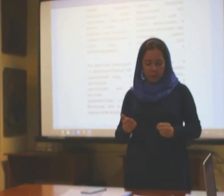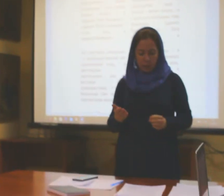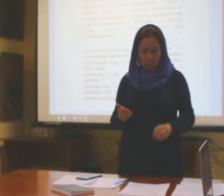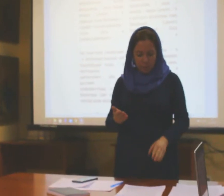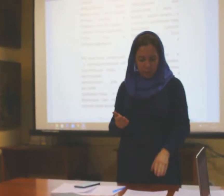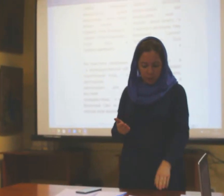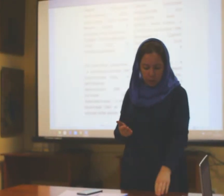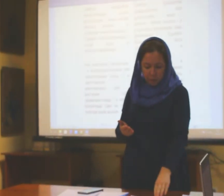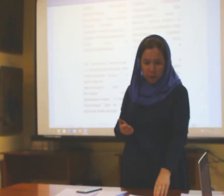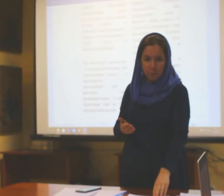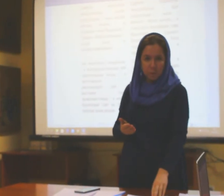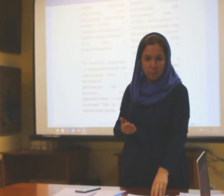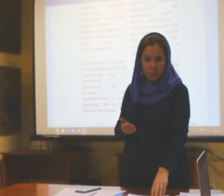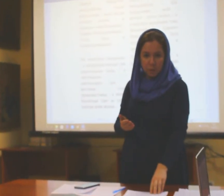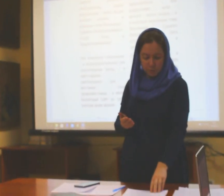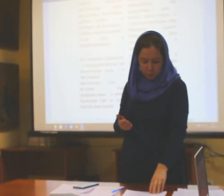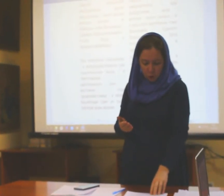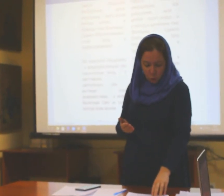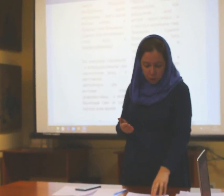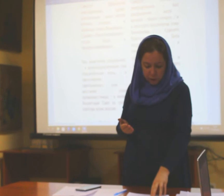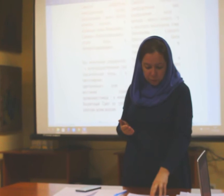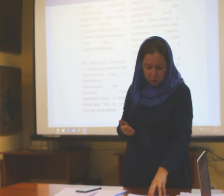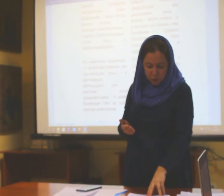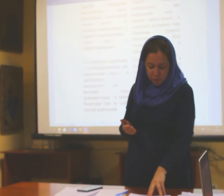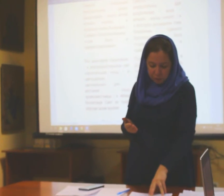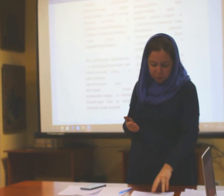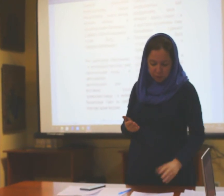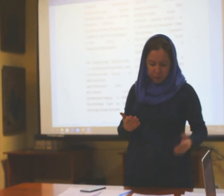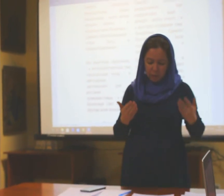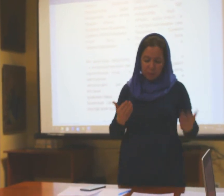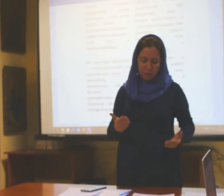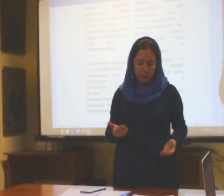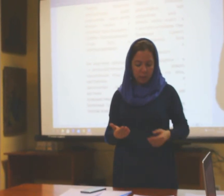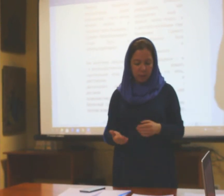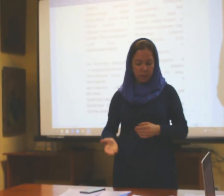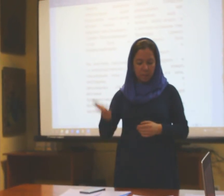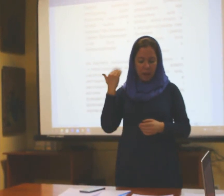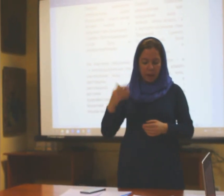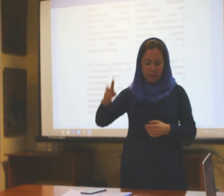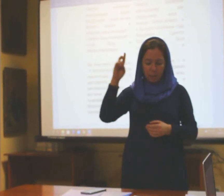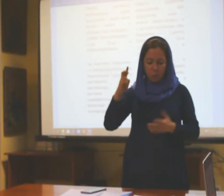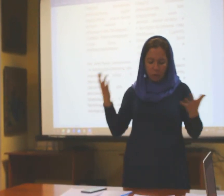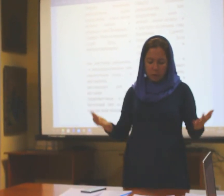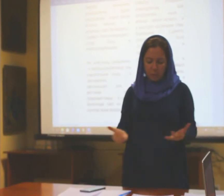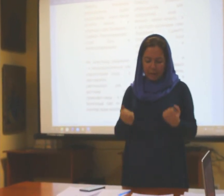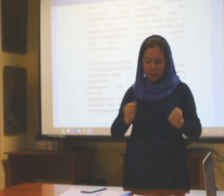Итак, это про отроки от пищи из Бабелии. Адаптированный текст. Ранее Бог спас